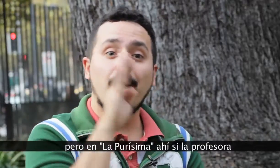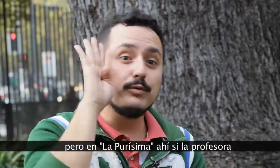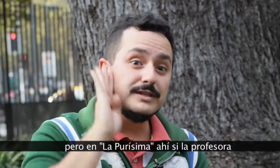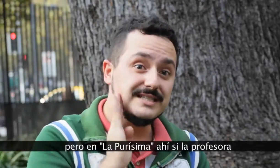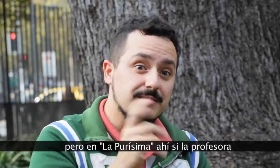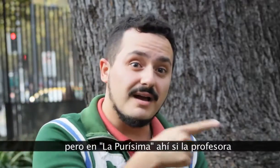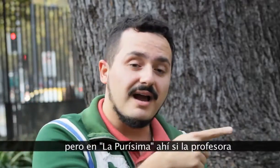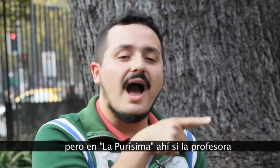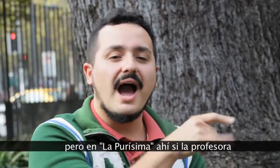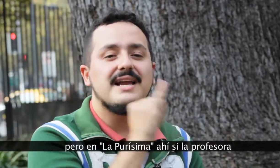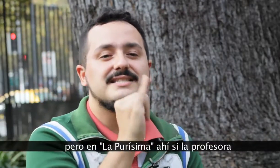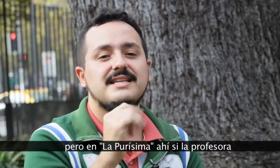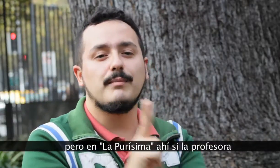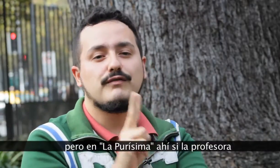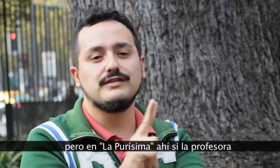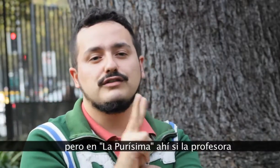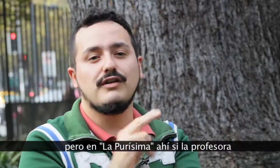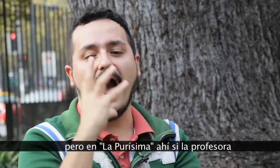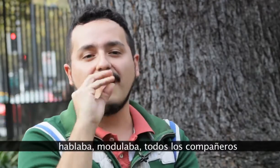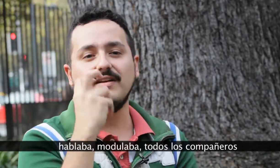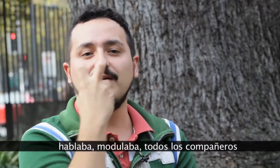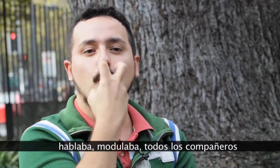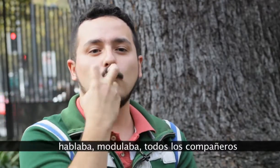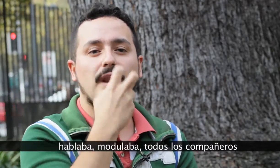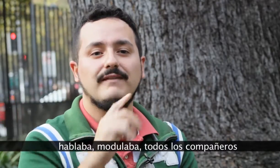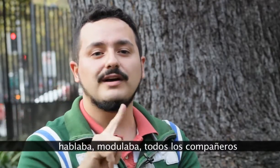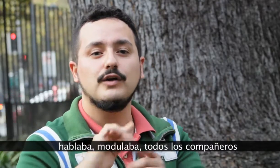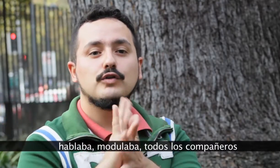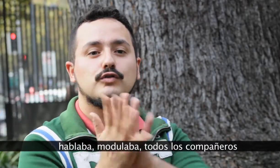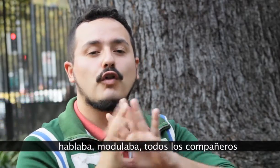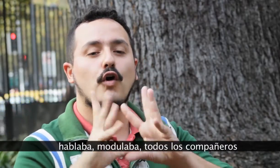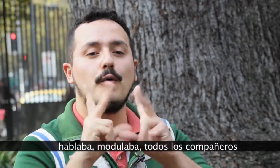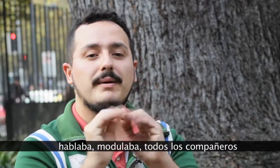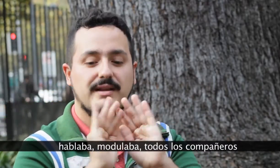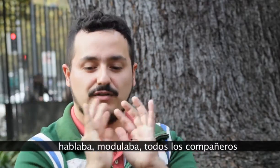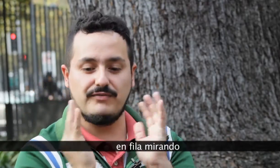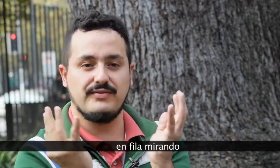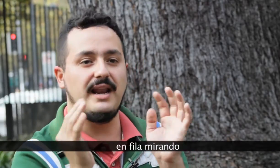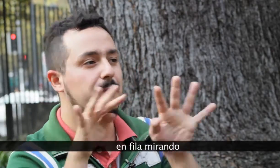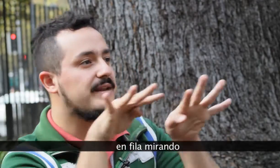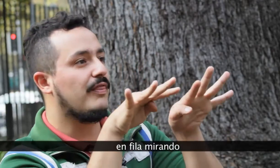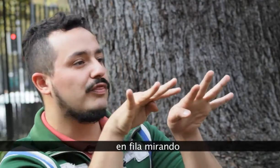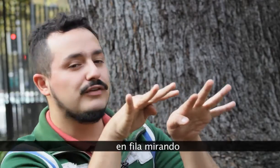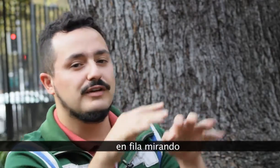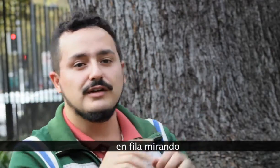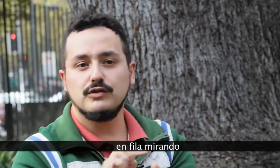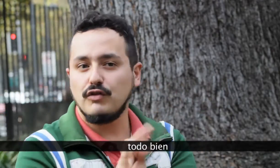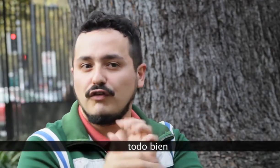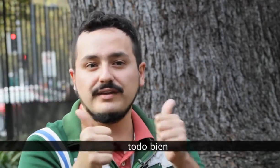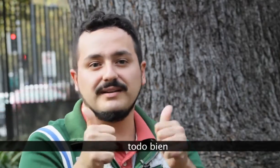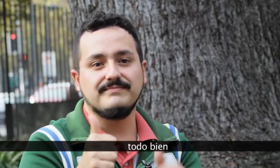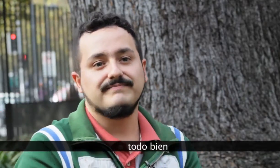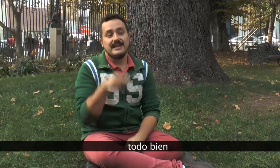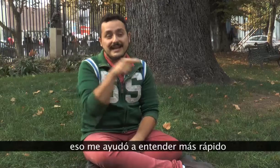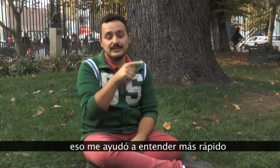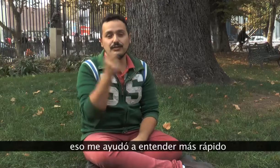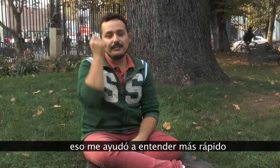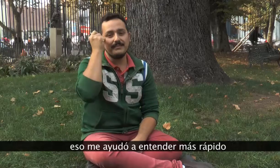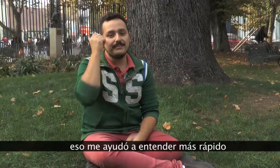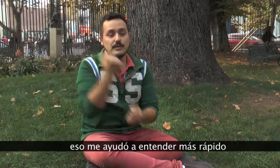purísima, ahí sí la profesora hablaba, modulaba, todos los compañeros en fila mirando, todo bien. Eso me